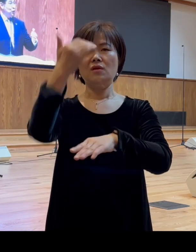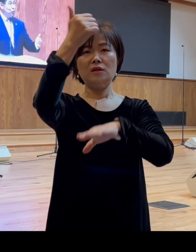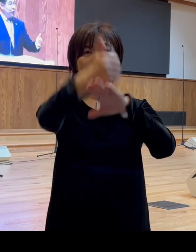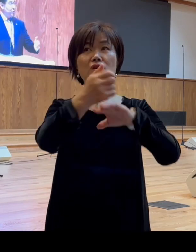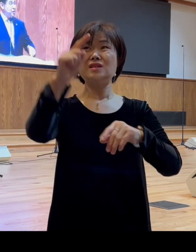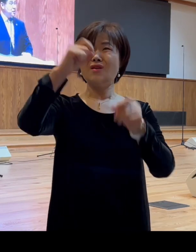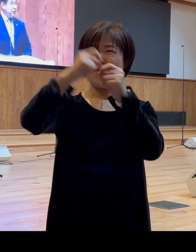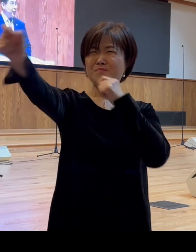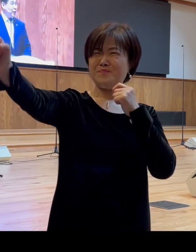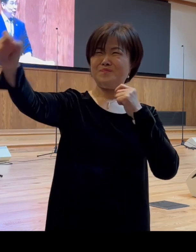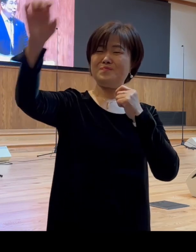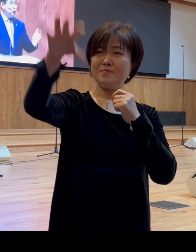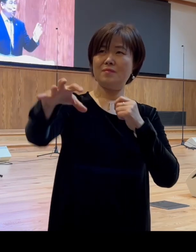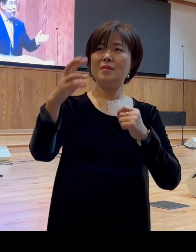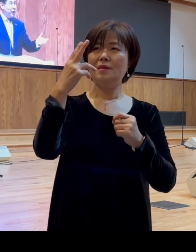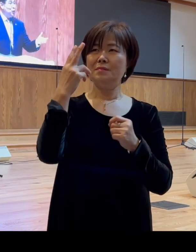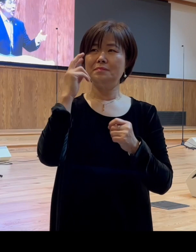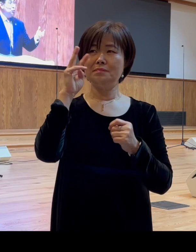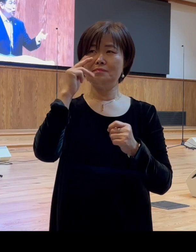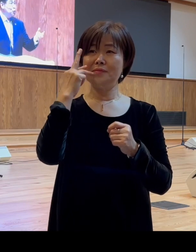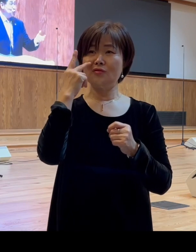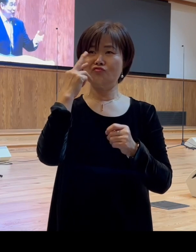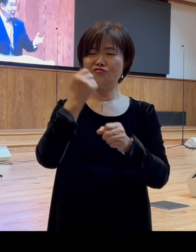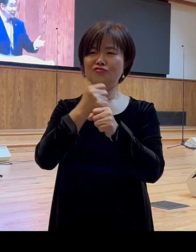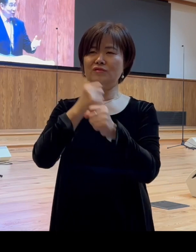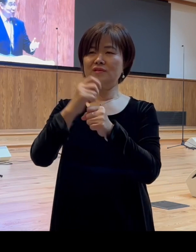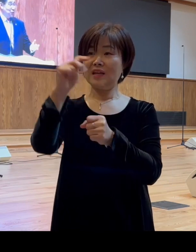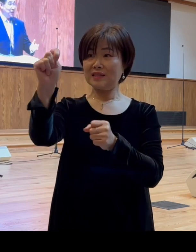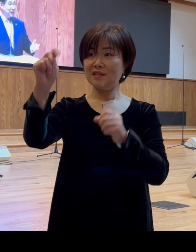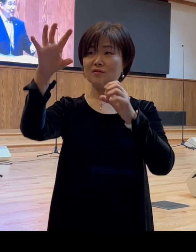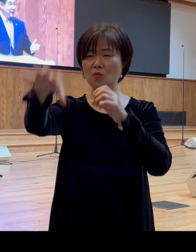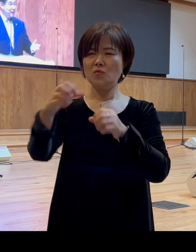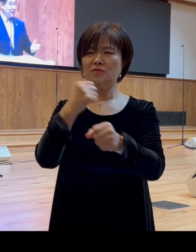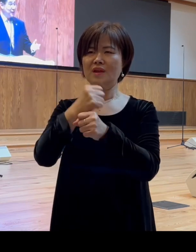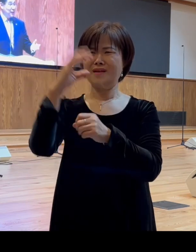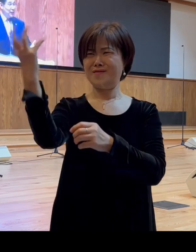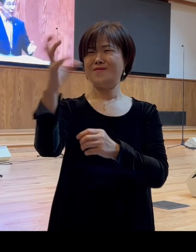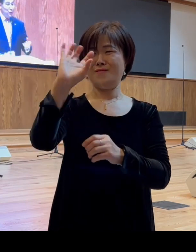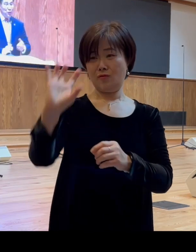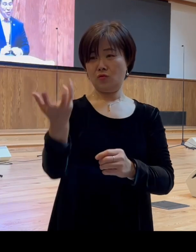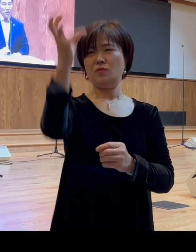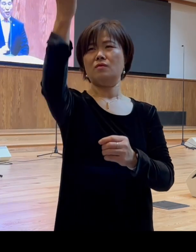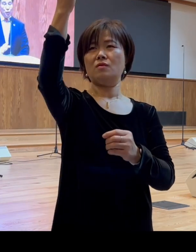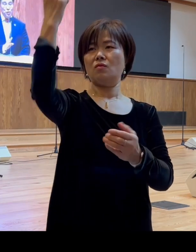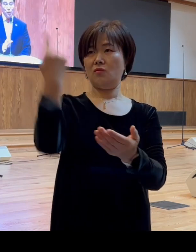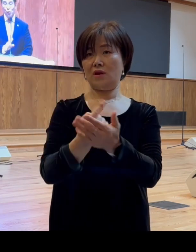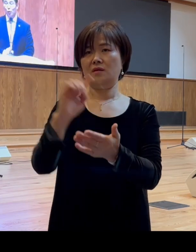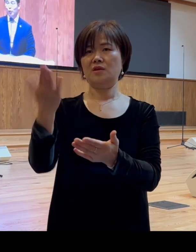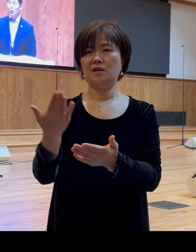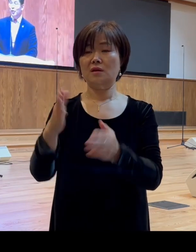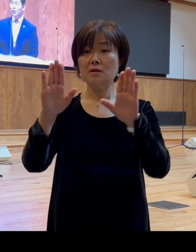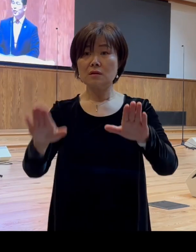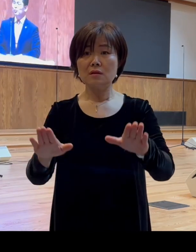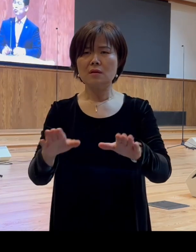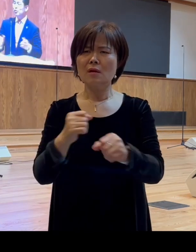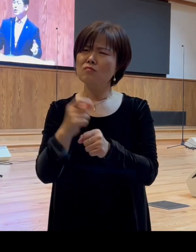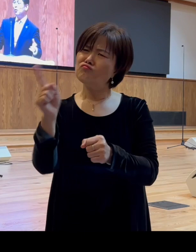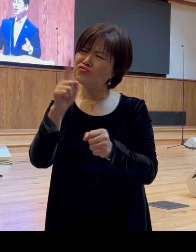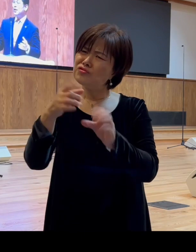텍사스에 토네이도가 불어올 수 있다는 것입니다 그럼 이것이 현실적으로 보면 그게 무슨 상관이 있을 수